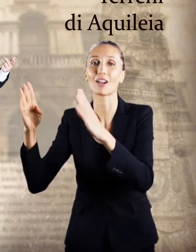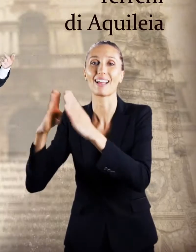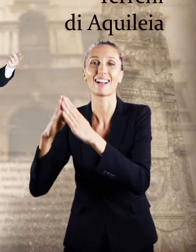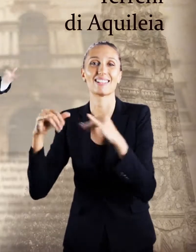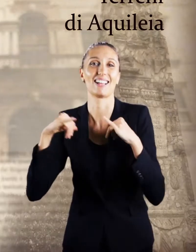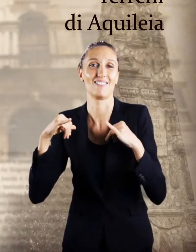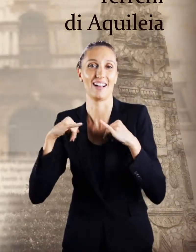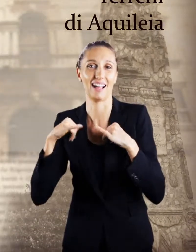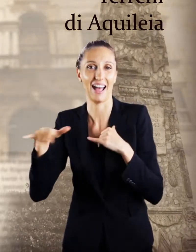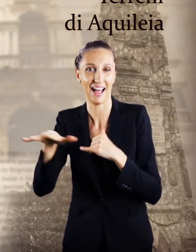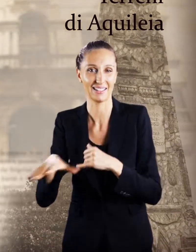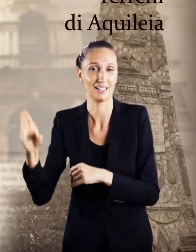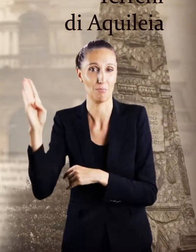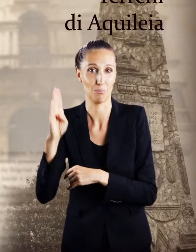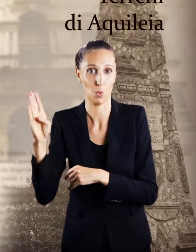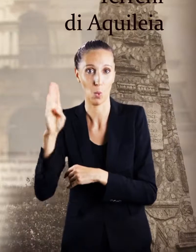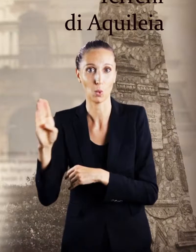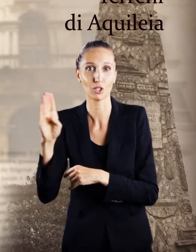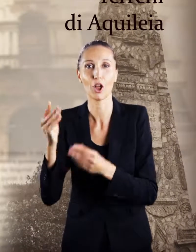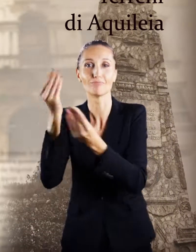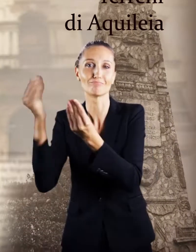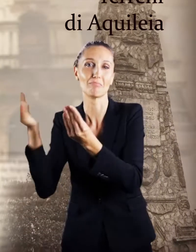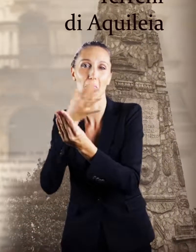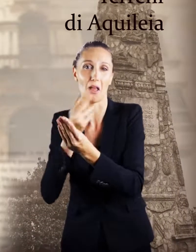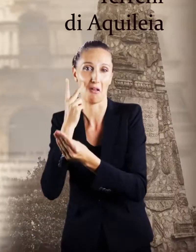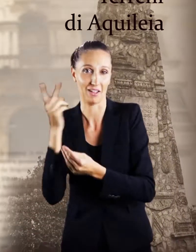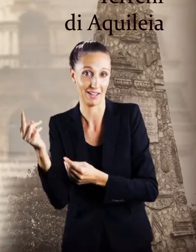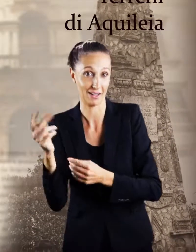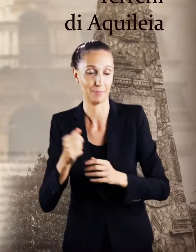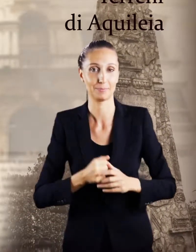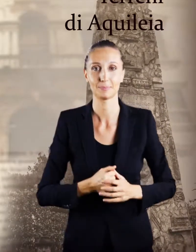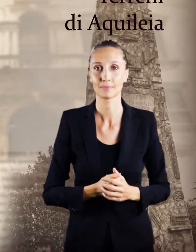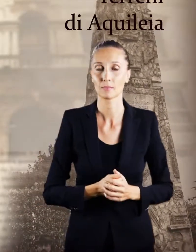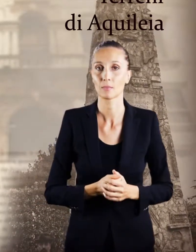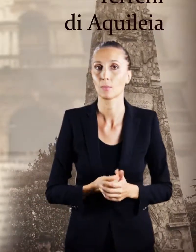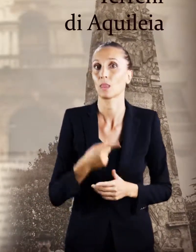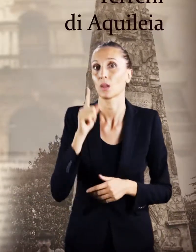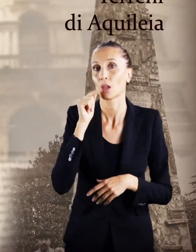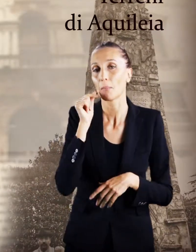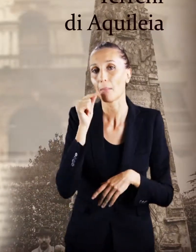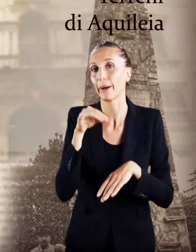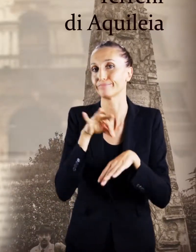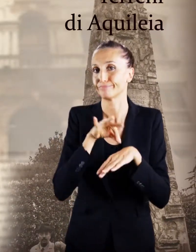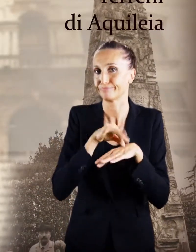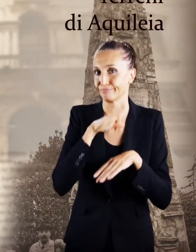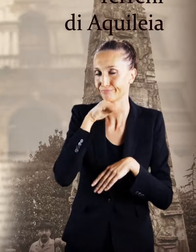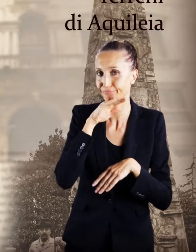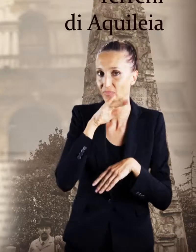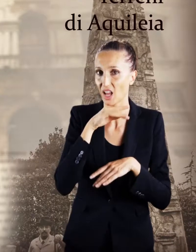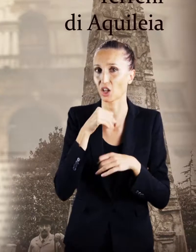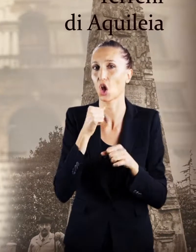casa di villeggiatura in buttrio. Egli, ormai vecchio e infermericcio, non potè